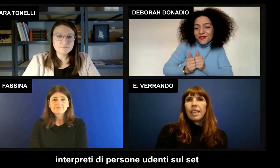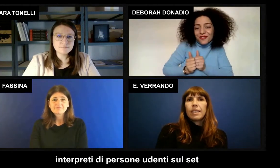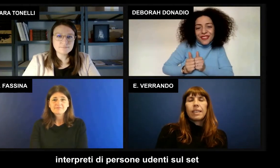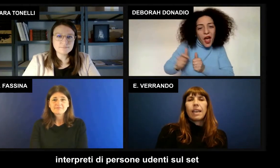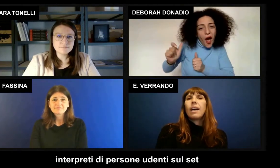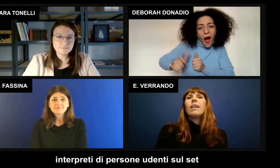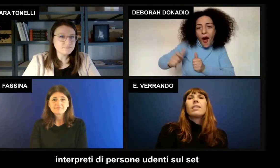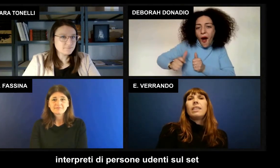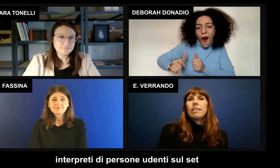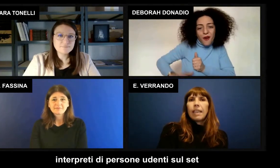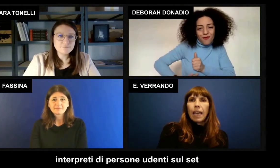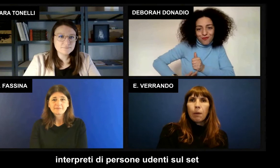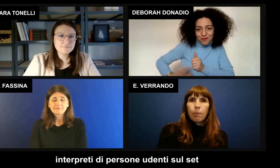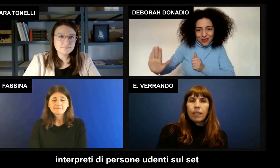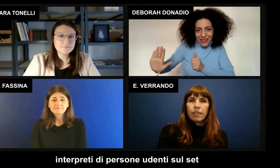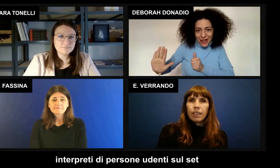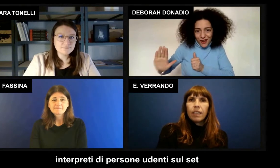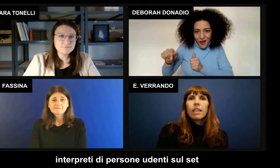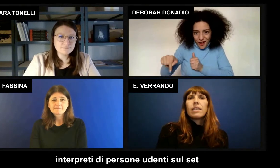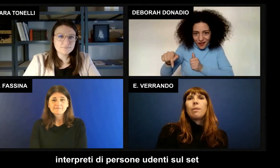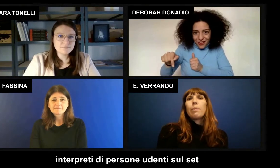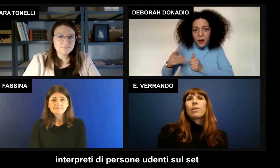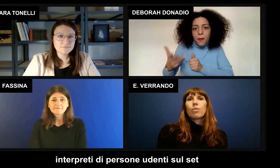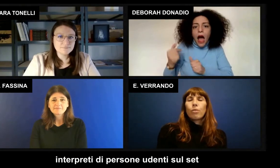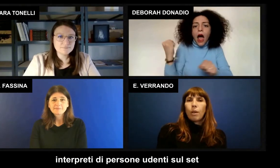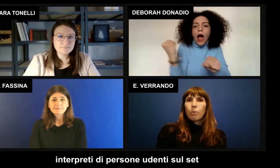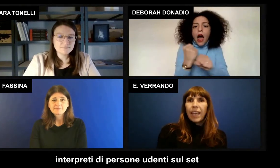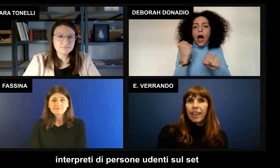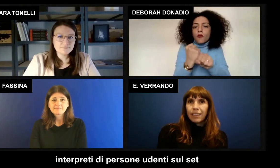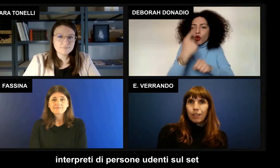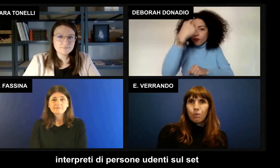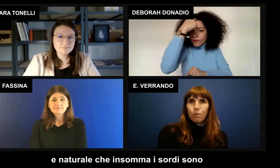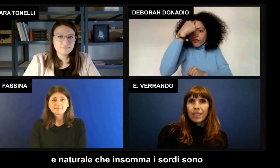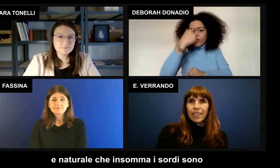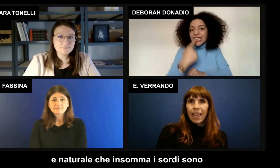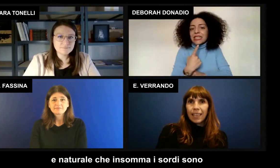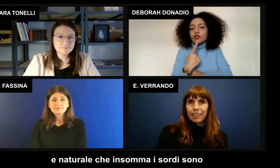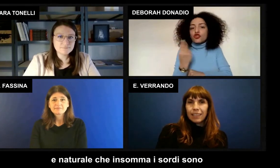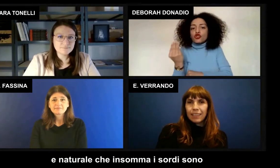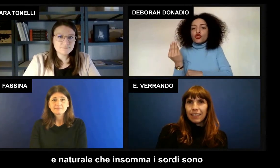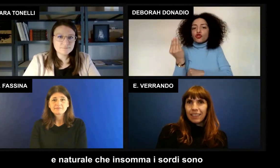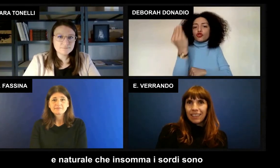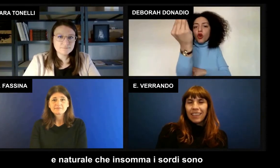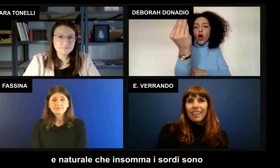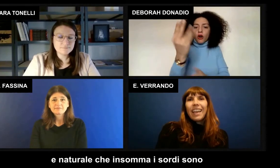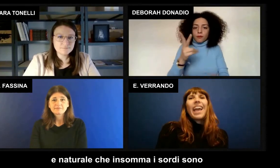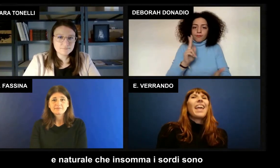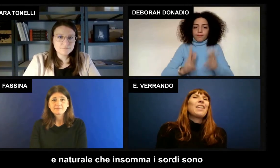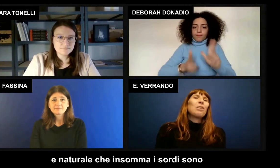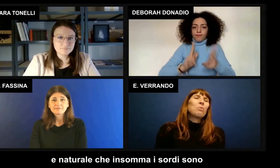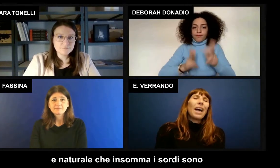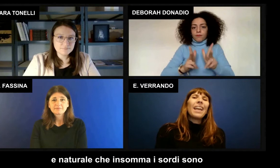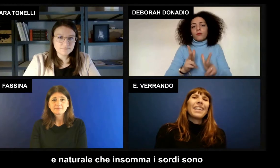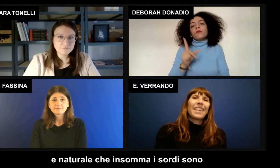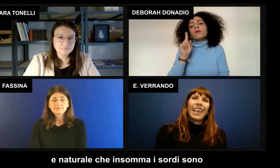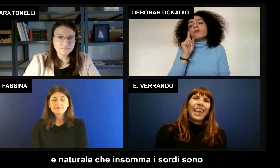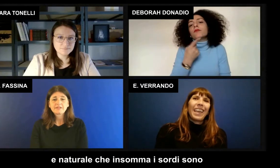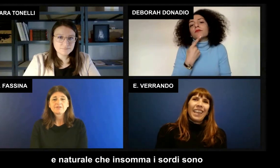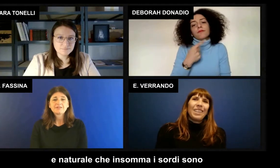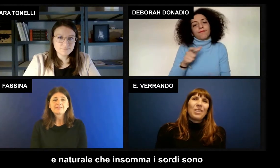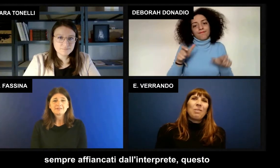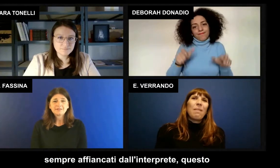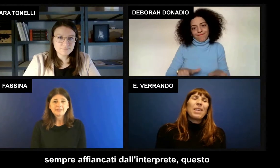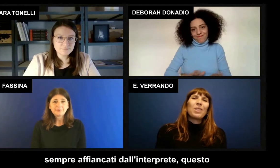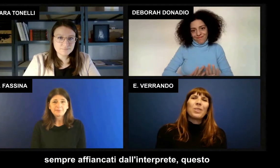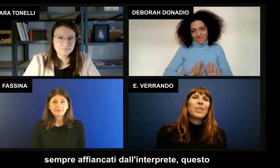presenza di interpreti di persone udenti sul set è naturale che